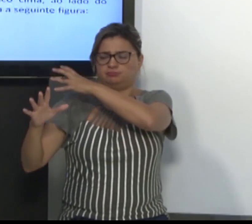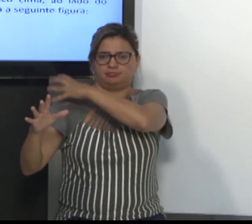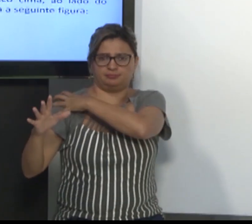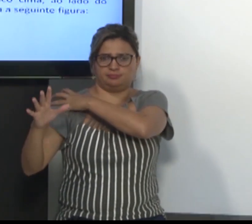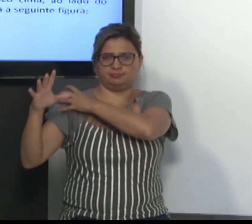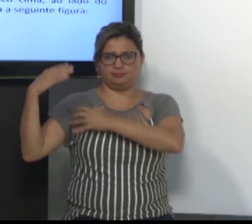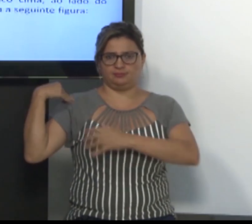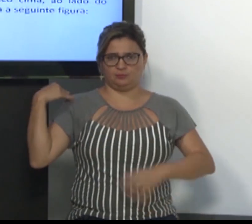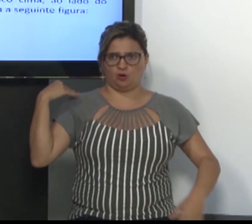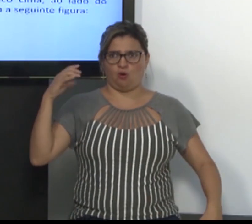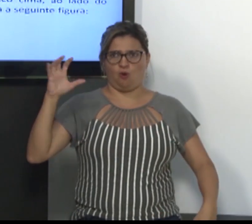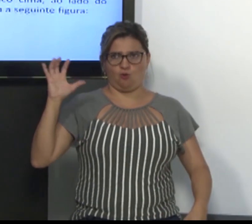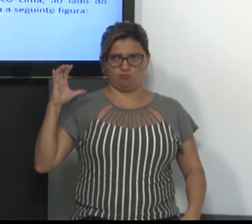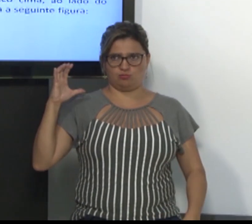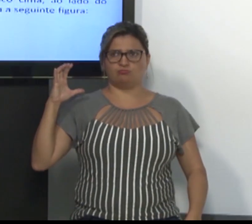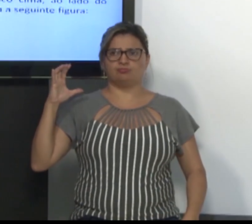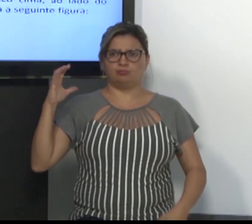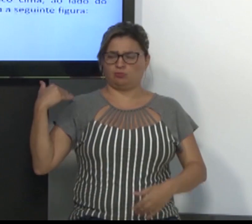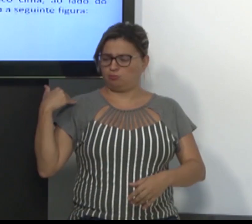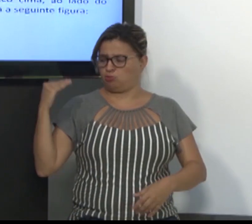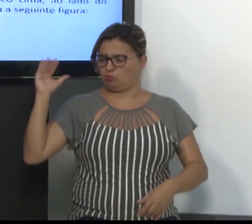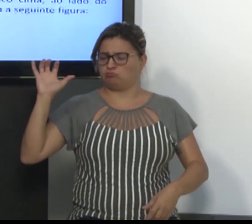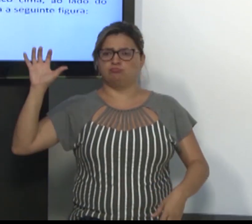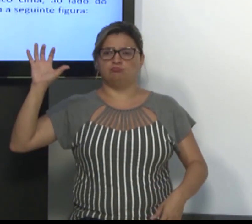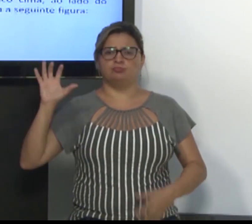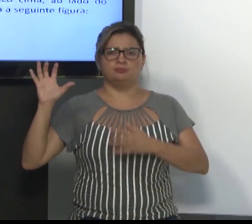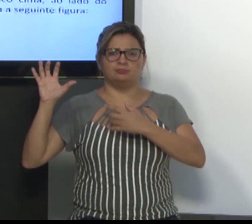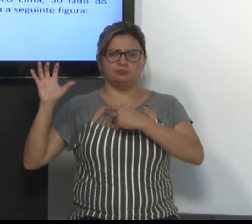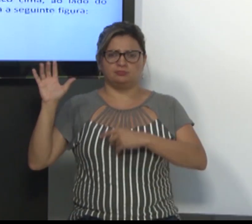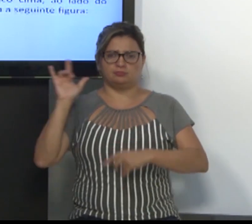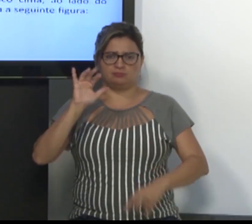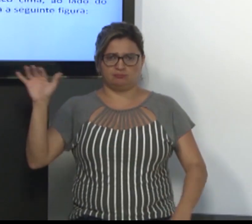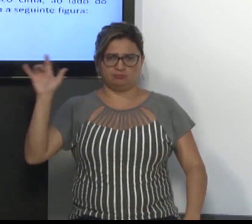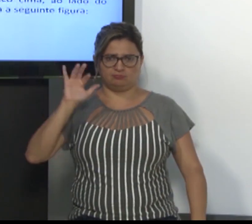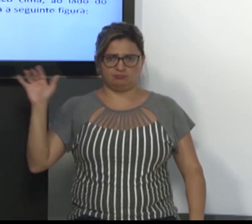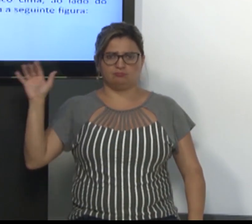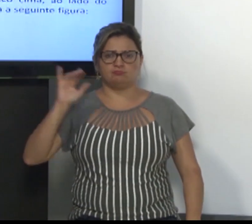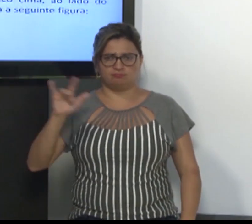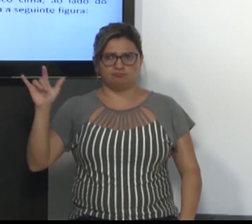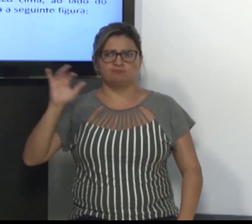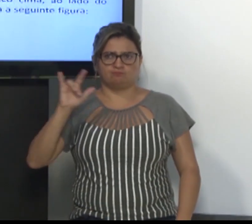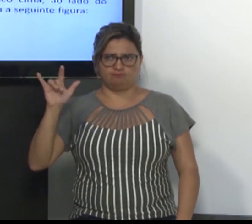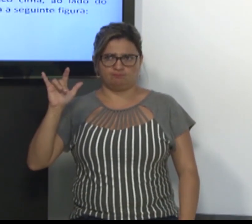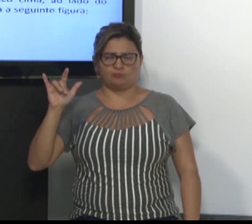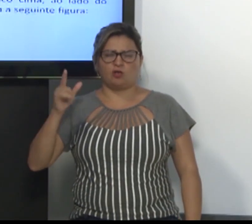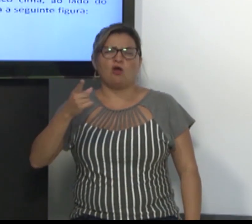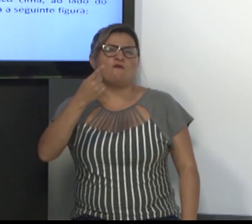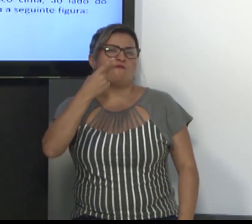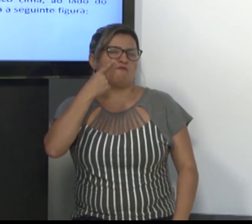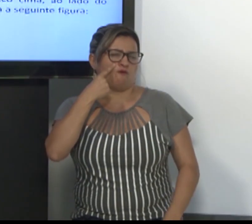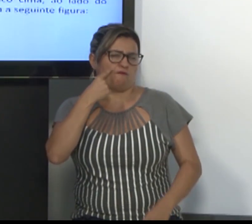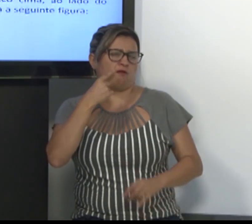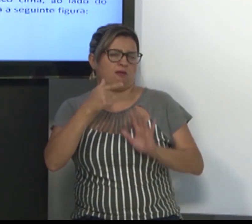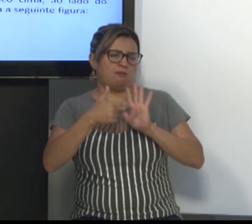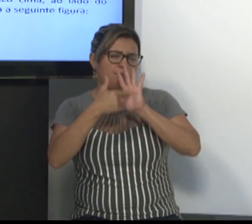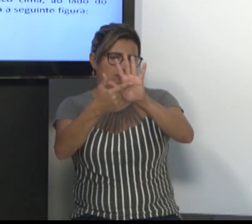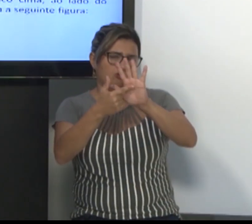elas precisam ser realizadas na altura do ombro, no braço em que a pessoa está